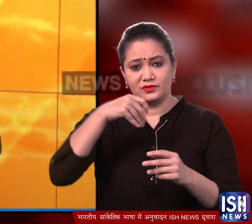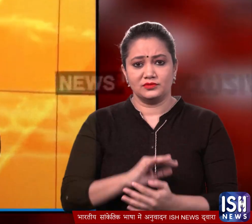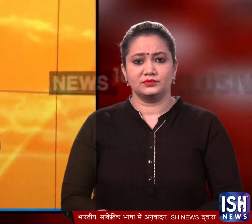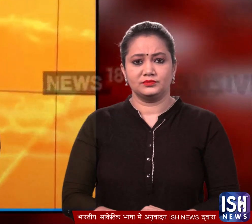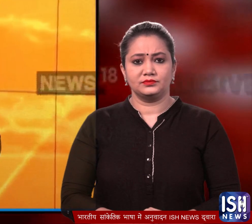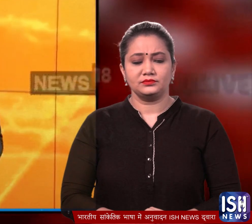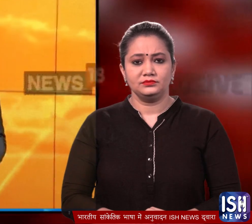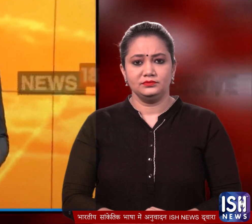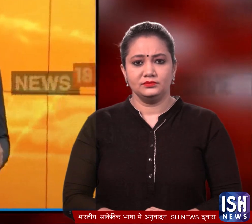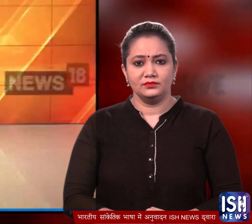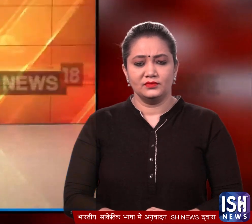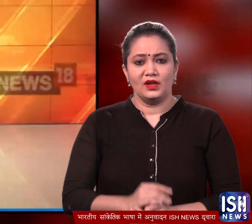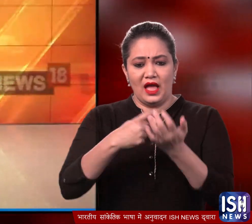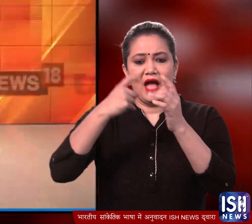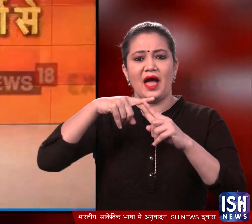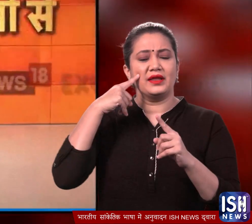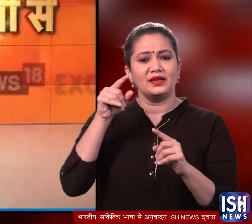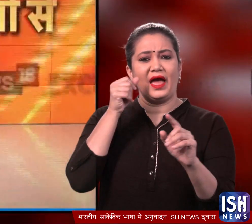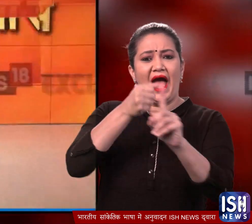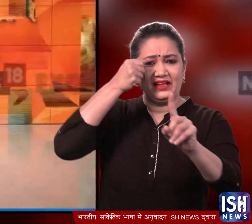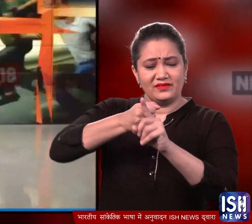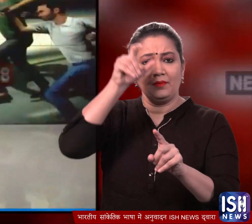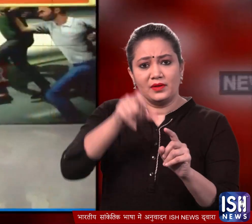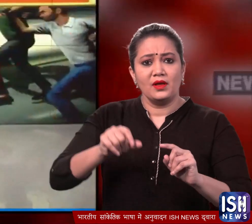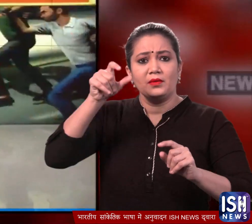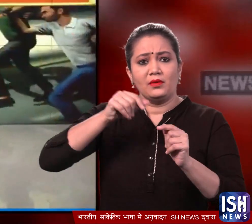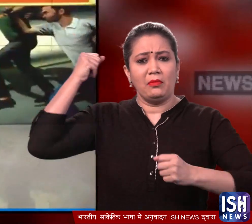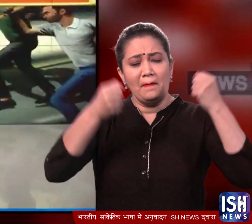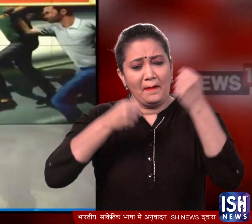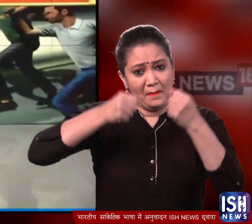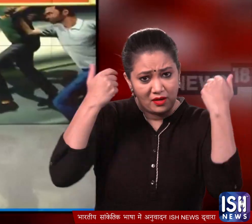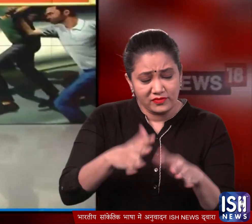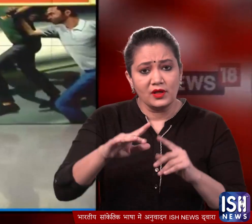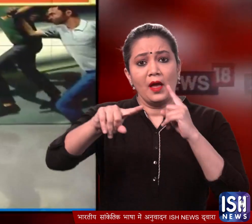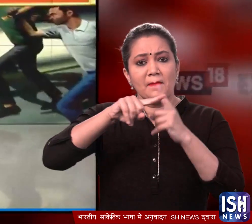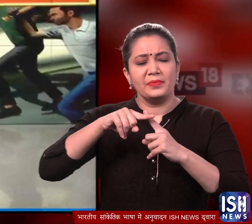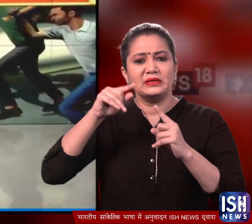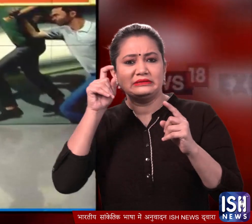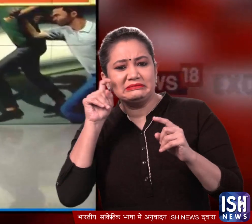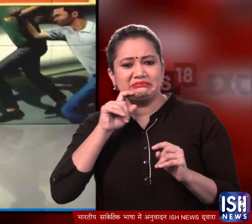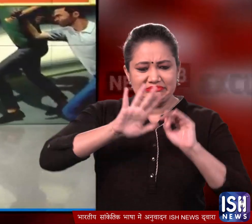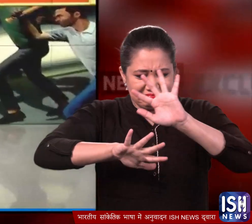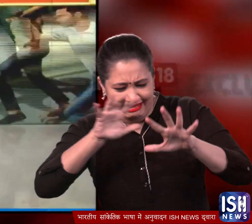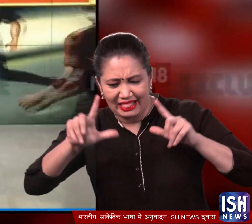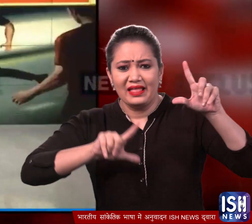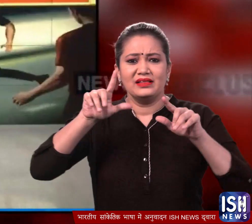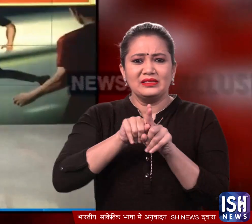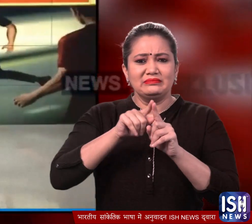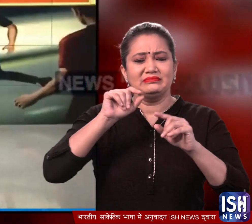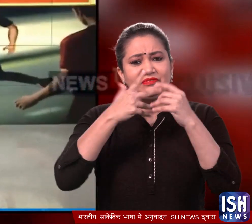वाली तस्वीरे सामने आई। वहाँ एक आठियाई कारेकरता को नकेवल जमकर पीटा गया बलके आरोप है कि उसके साथ बच्सलूकी भी की गई। बताया गया